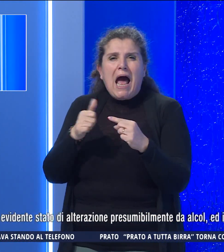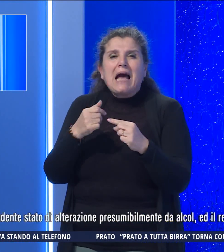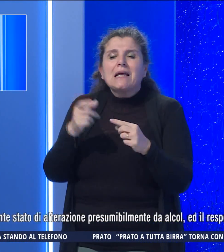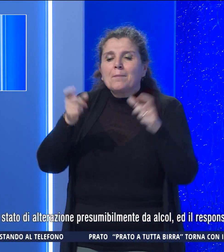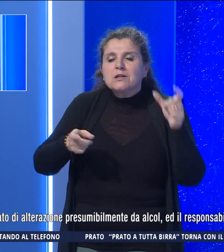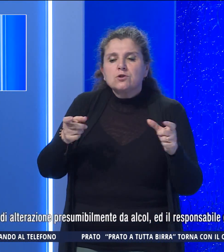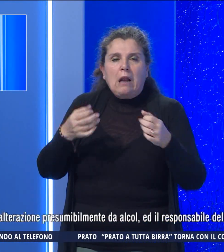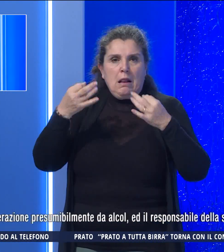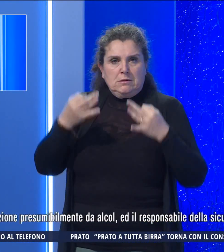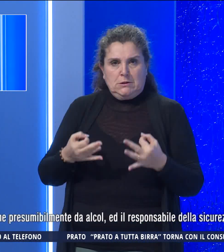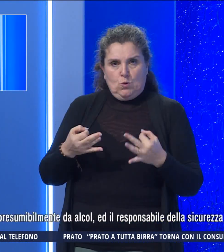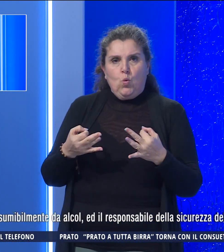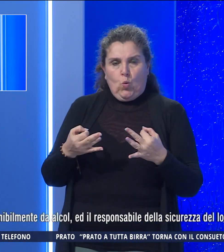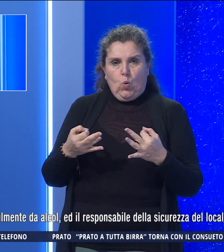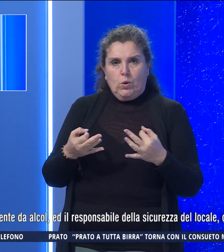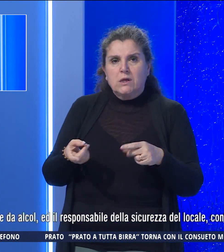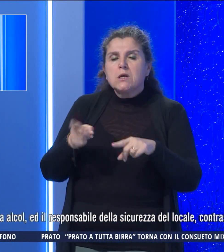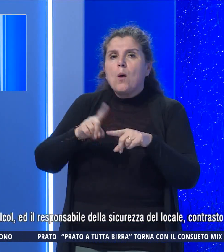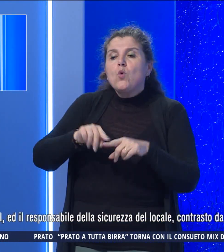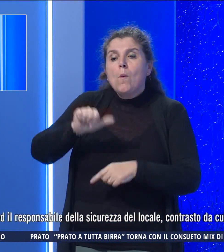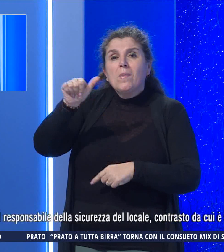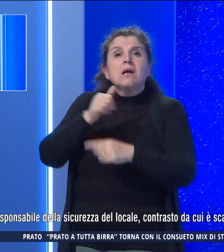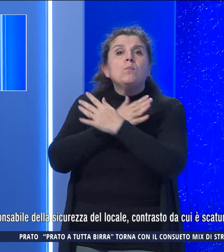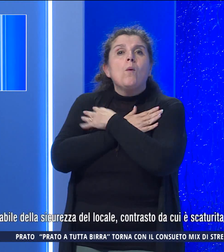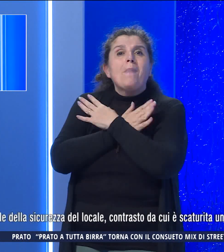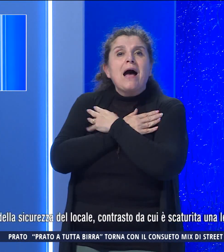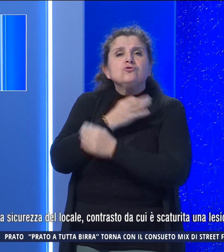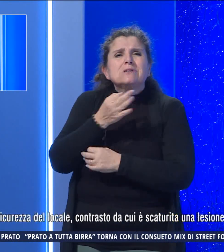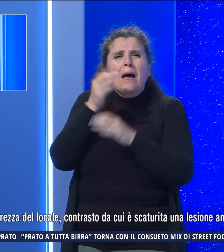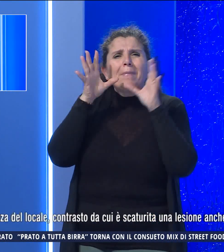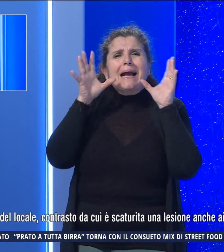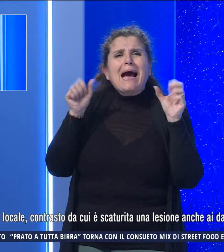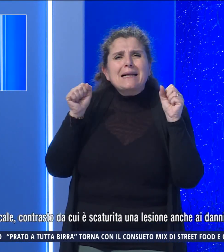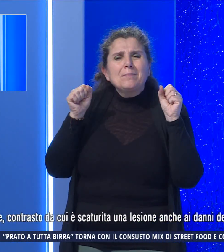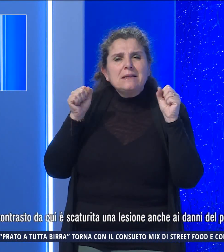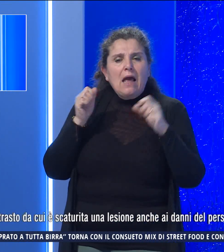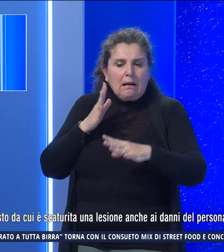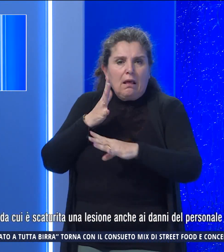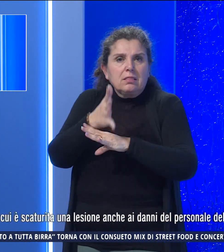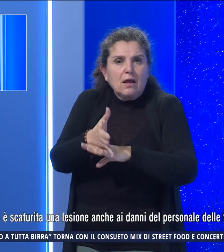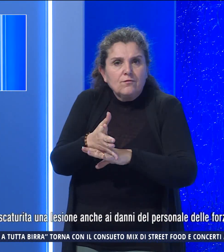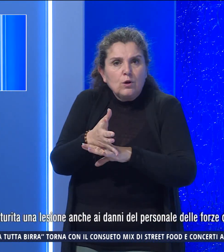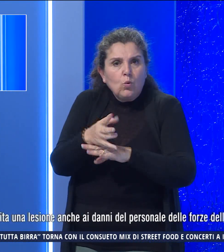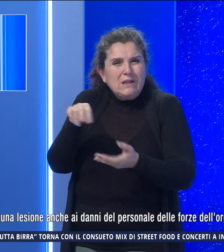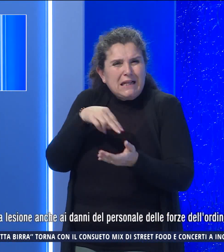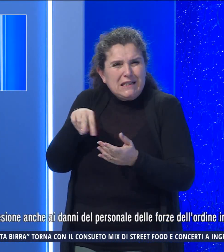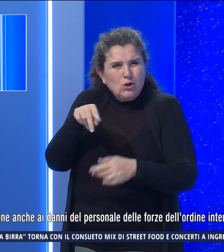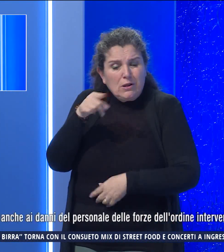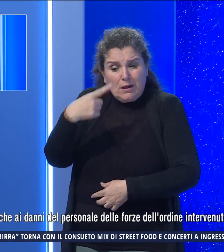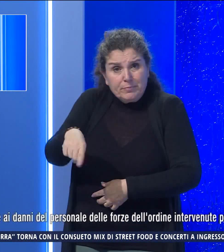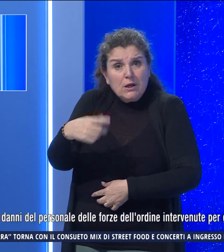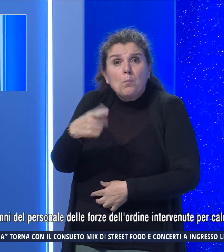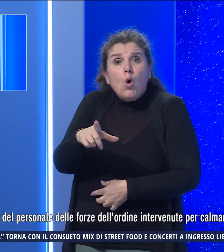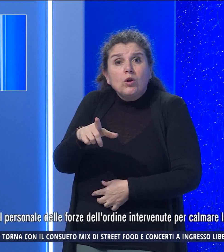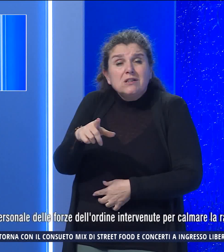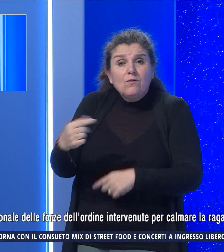sicurezza. Inoltre il 1 maggio sempre i carabinieri sono intervenuti nella discoteca per un